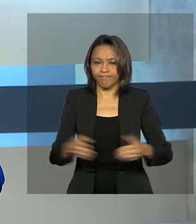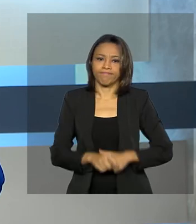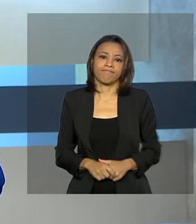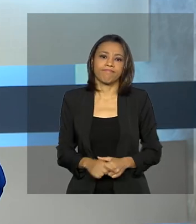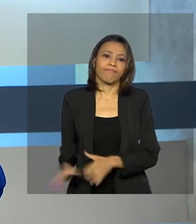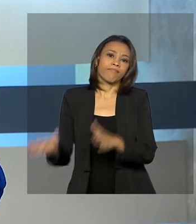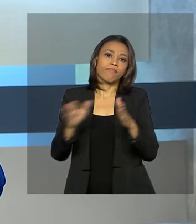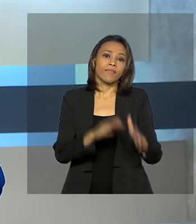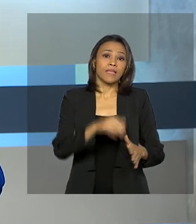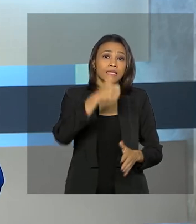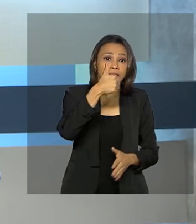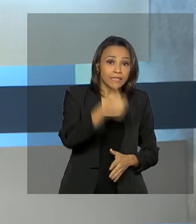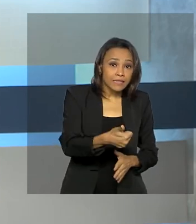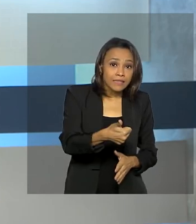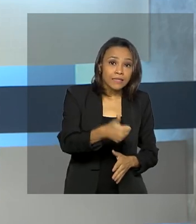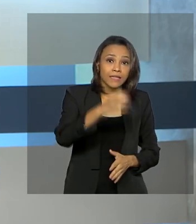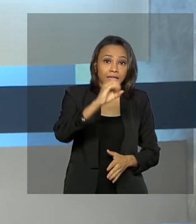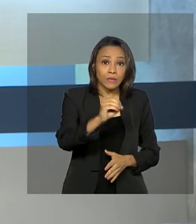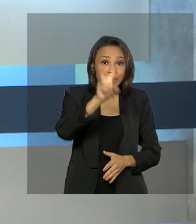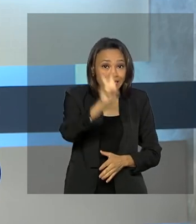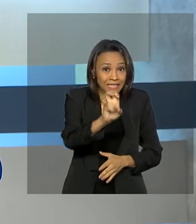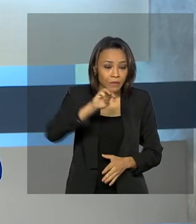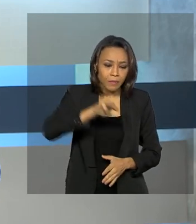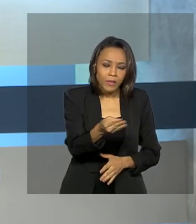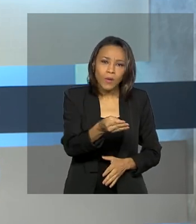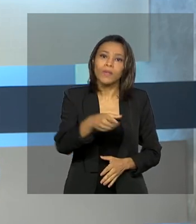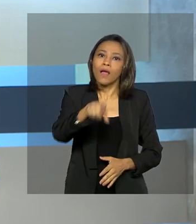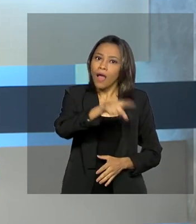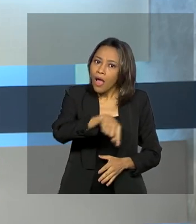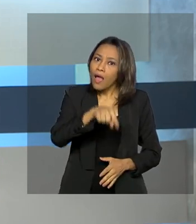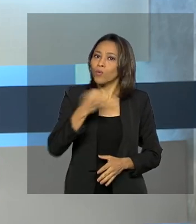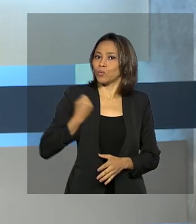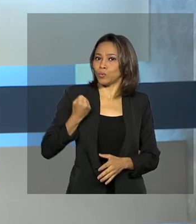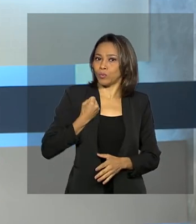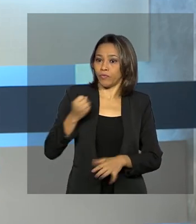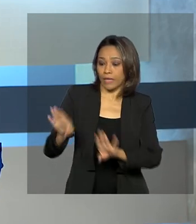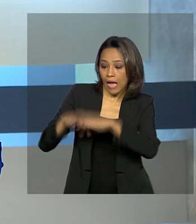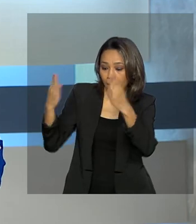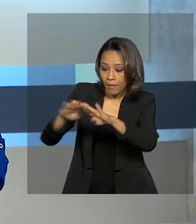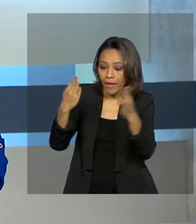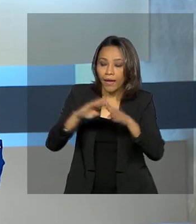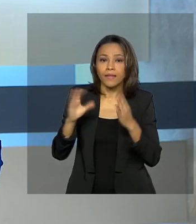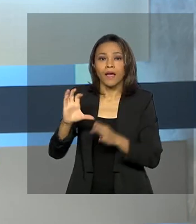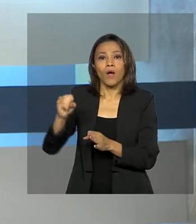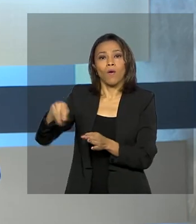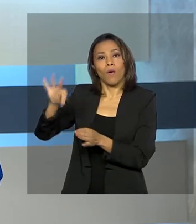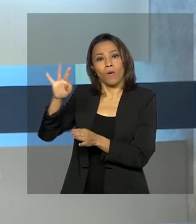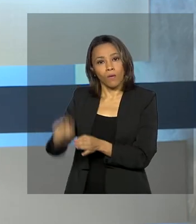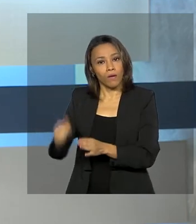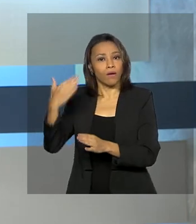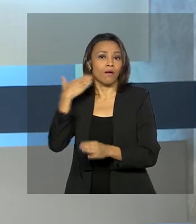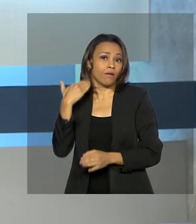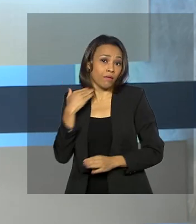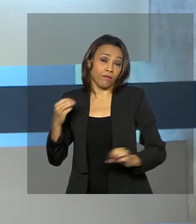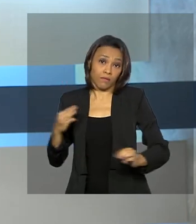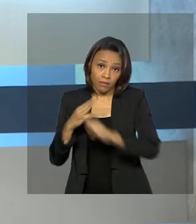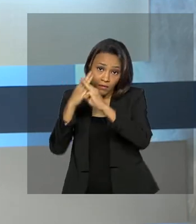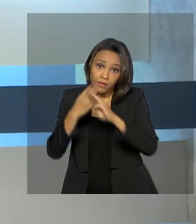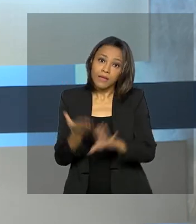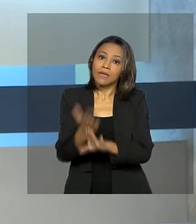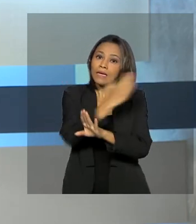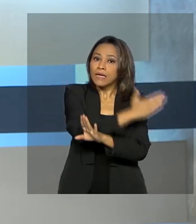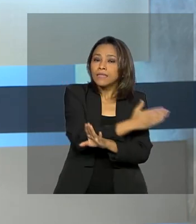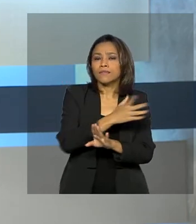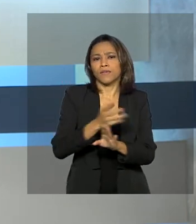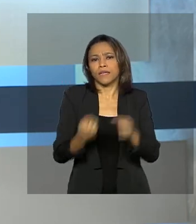105 milhões, esse é o número de poupanças sociais criadas pela Caixa. A medida, criada inicialmente